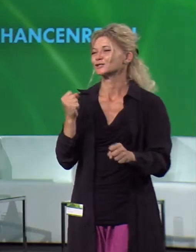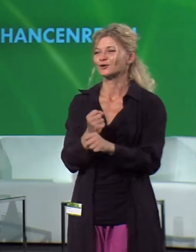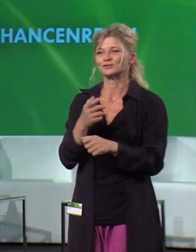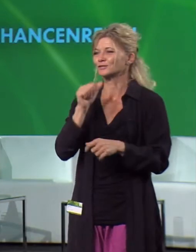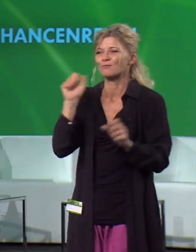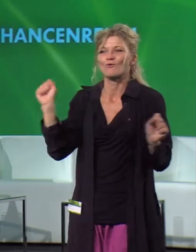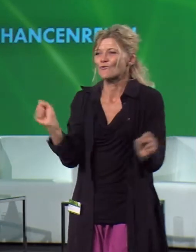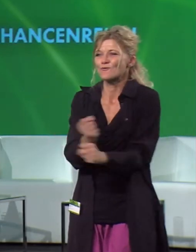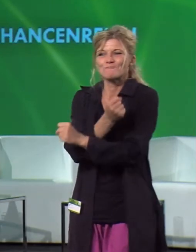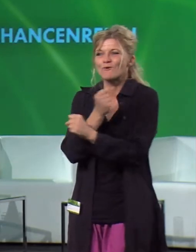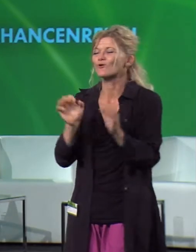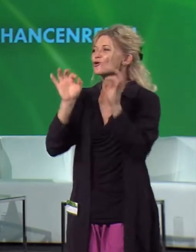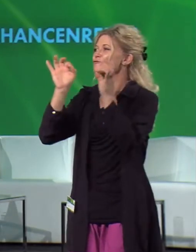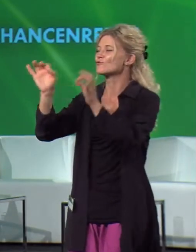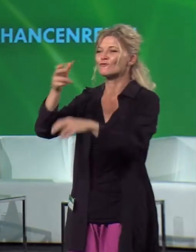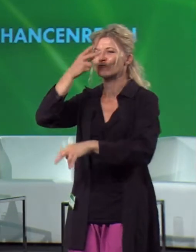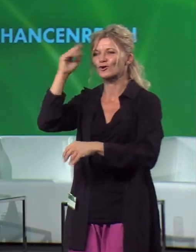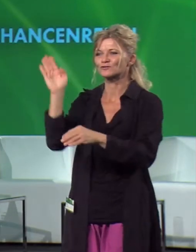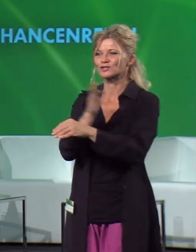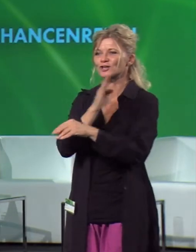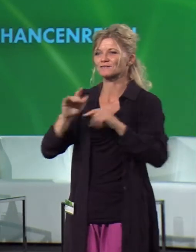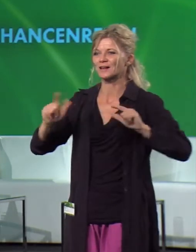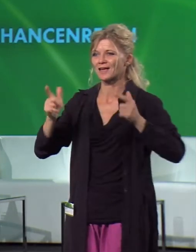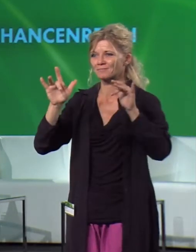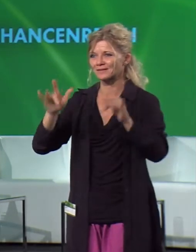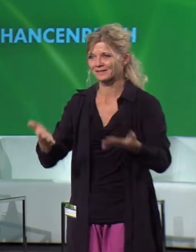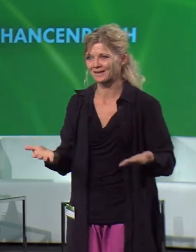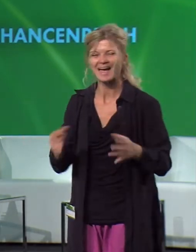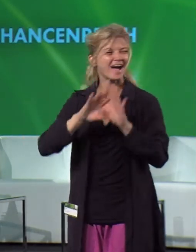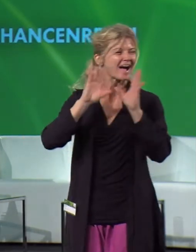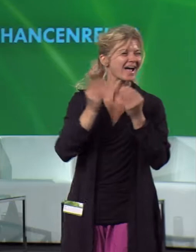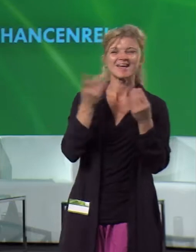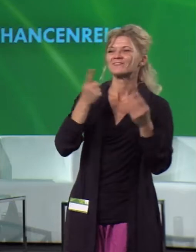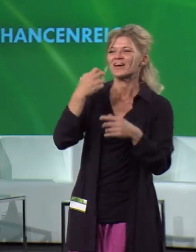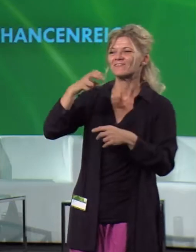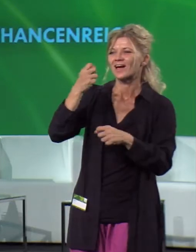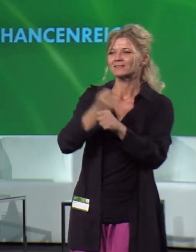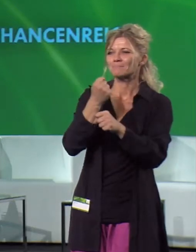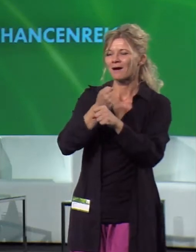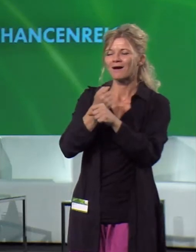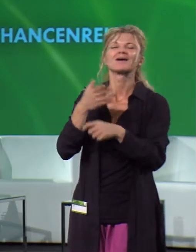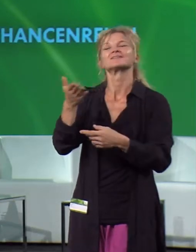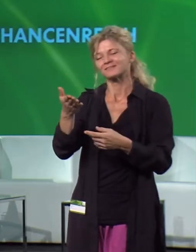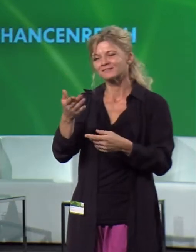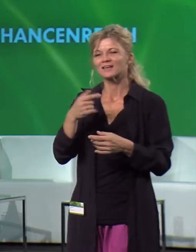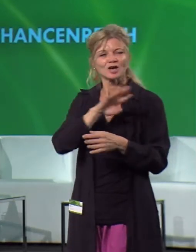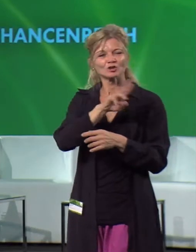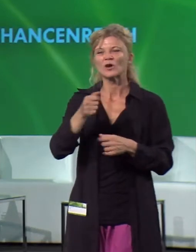Sie hängen sich, alle Volkswirtschaften, die dies weitermachen, hängen sich an die Strippe einiger weniger